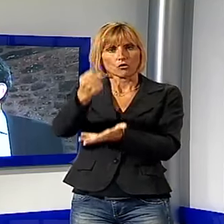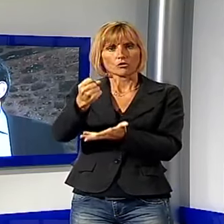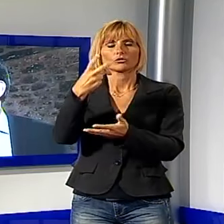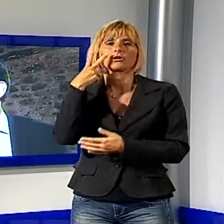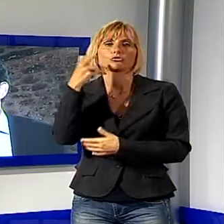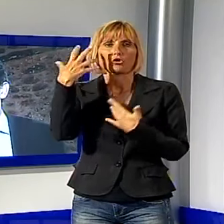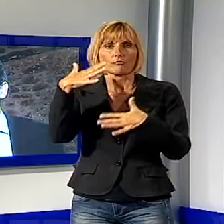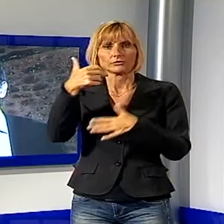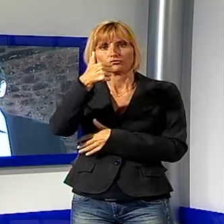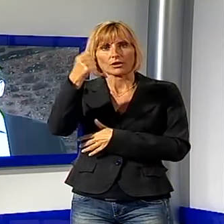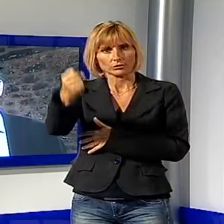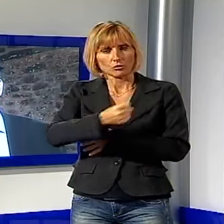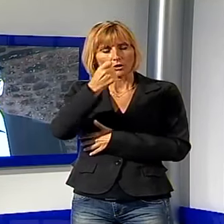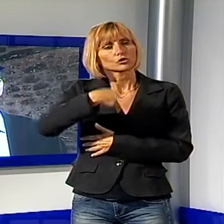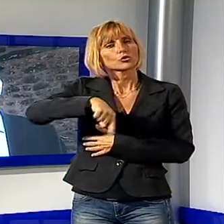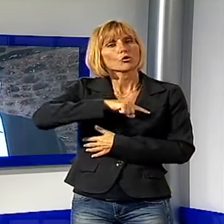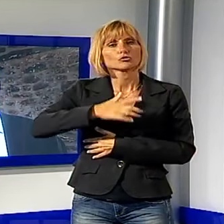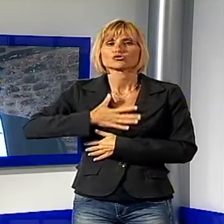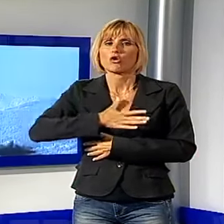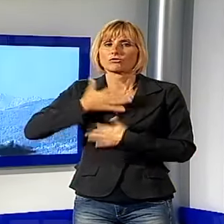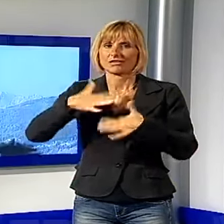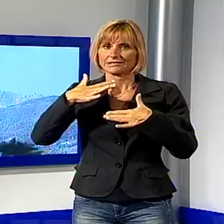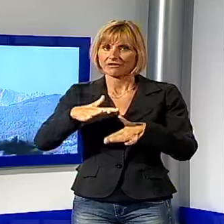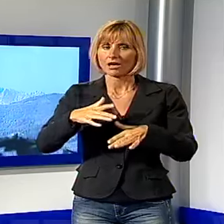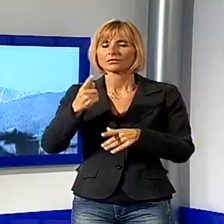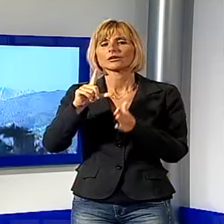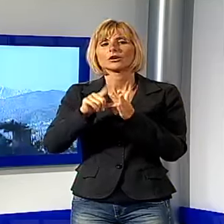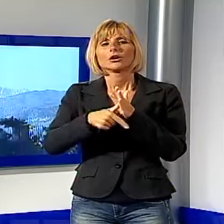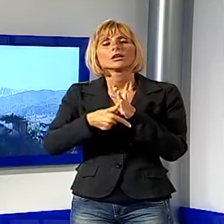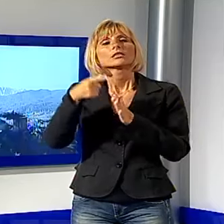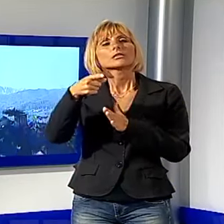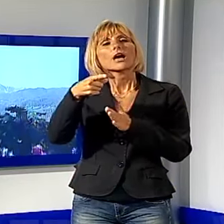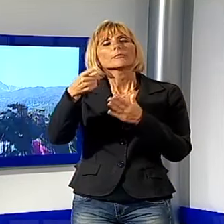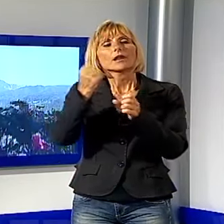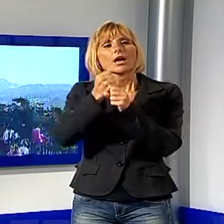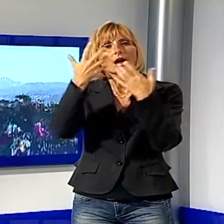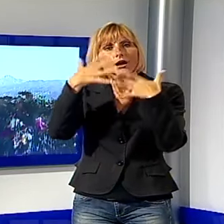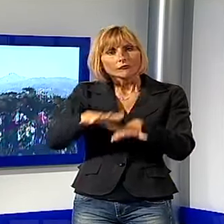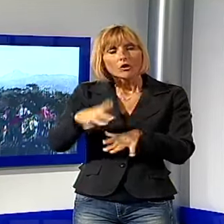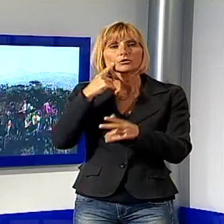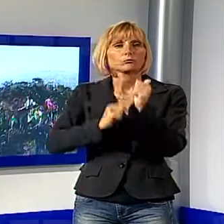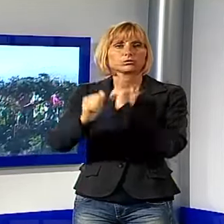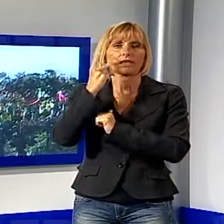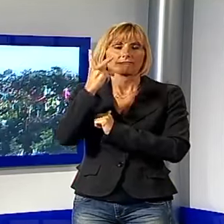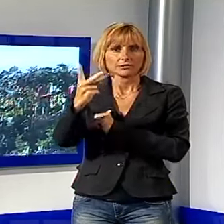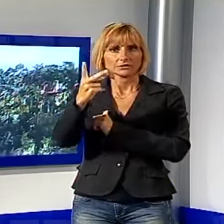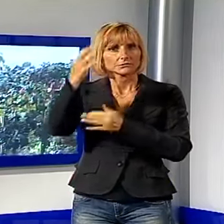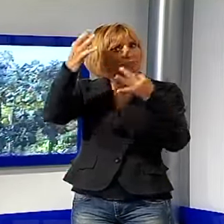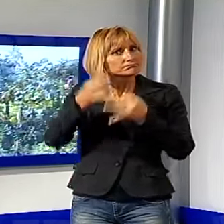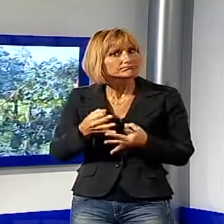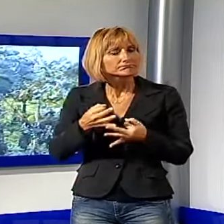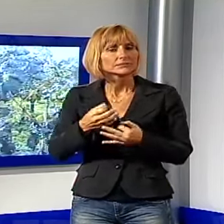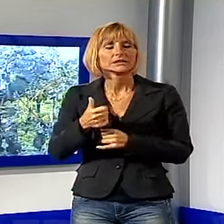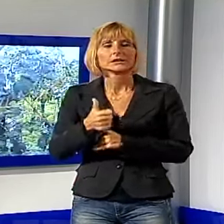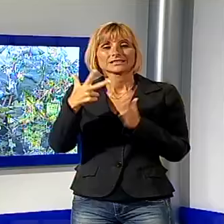centenario, siamo molto soddisfatti anche del fatto che i tempi di conclusione dei lavori sono quelli previsti e quindi nel primo